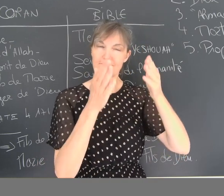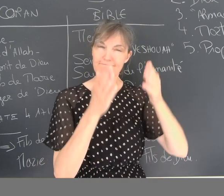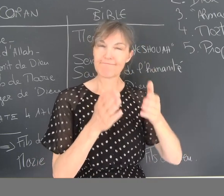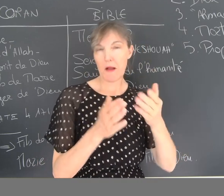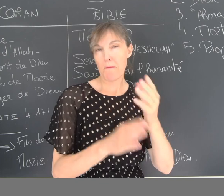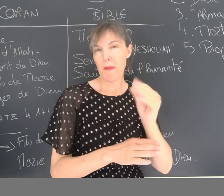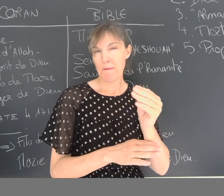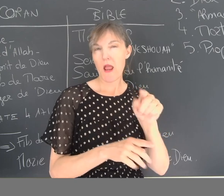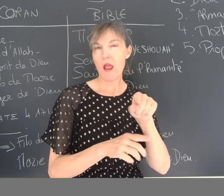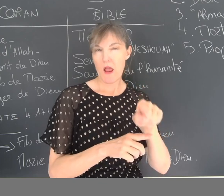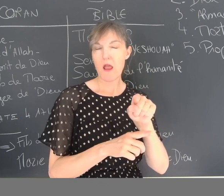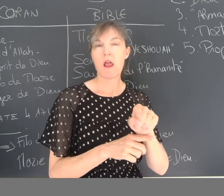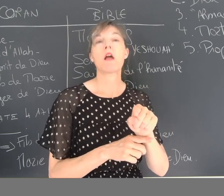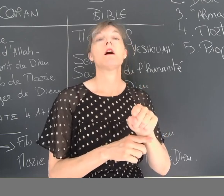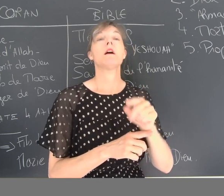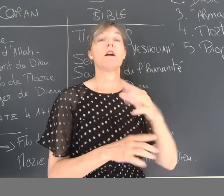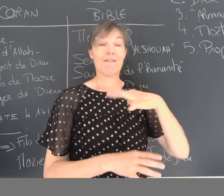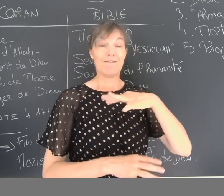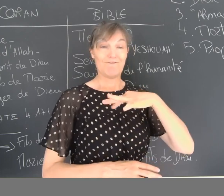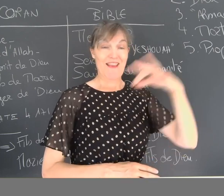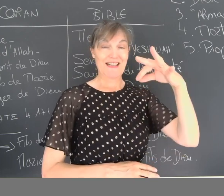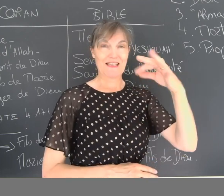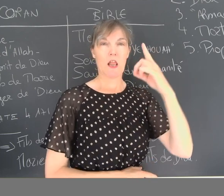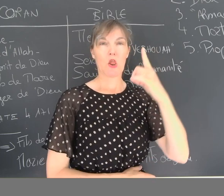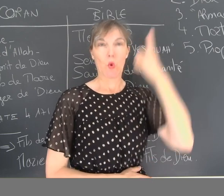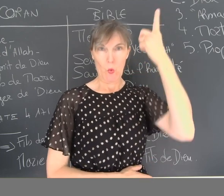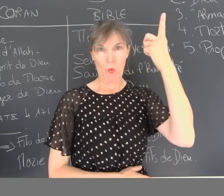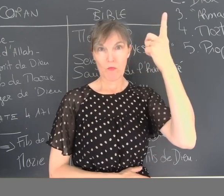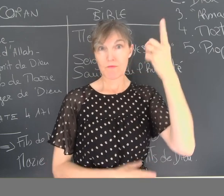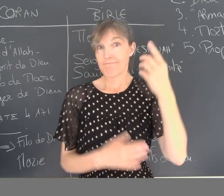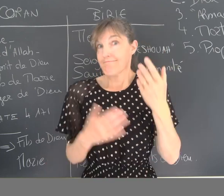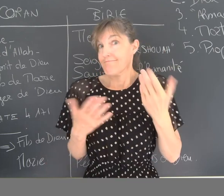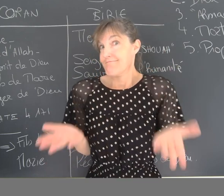s'appeler le bébé donc, va s'appeler le Fils de Dieu.